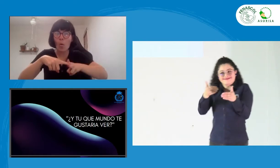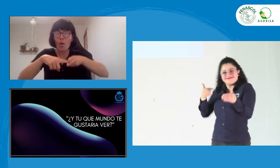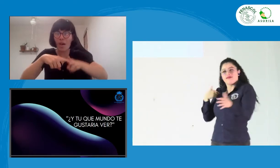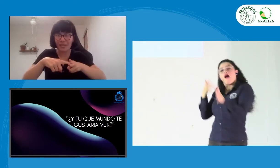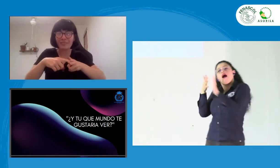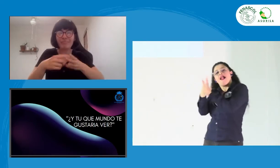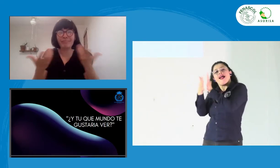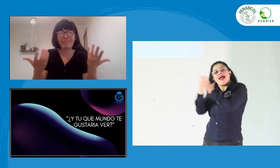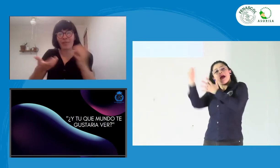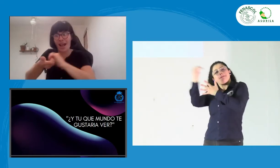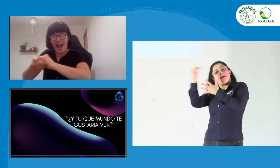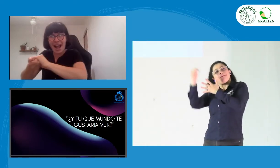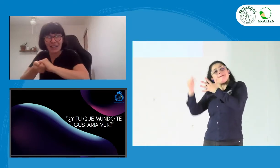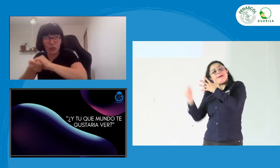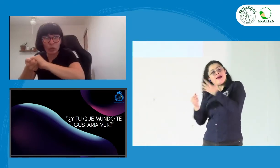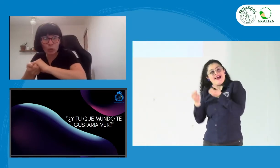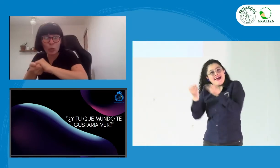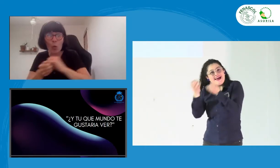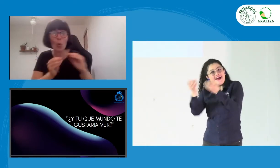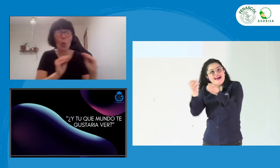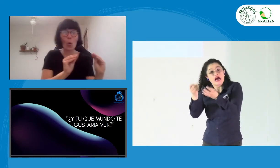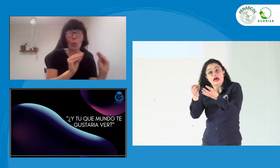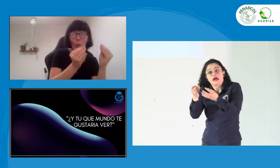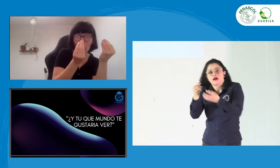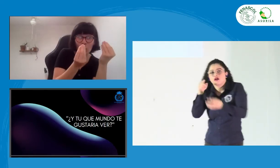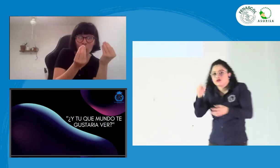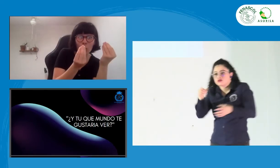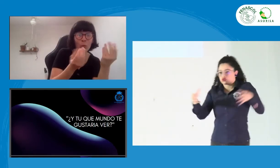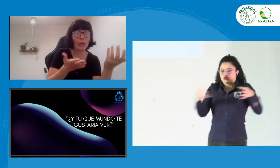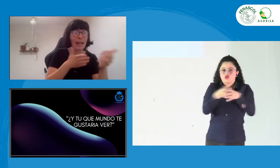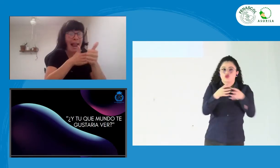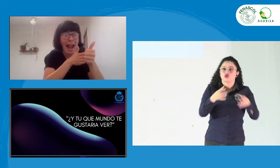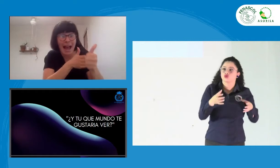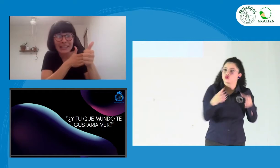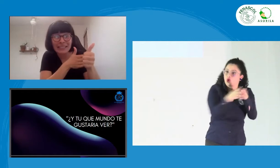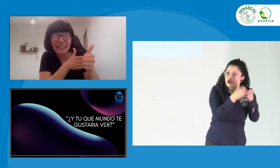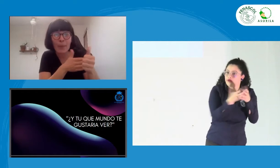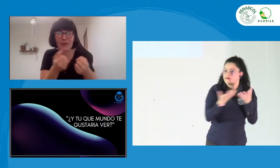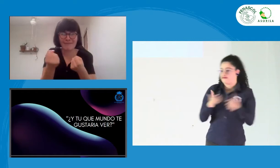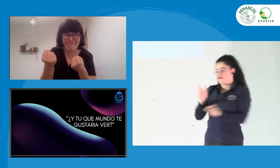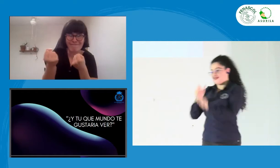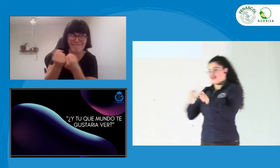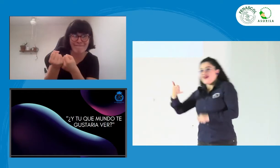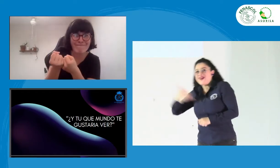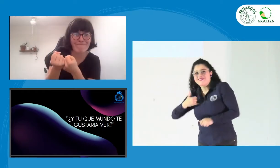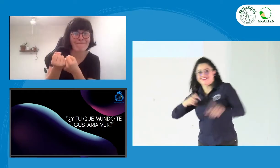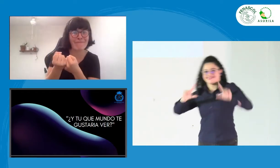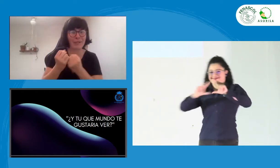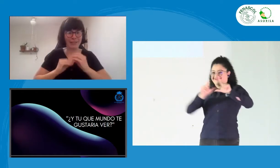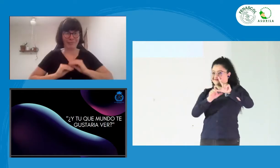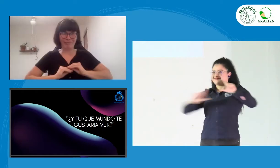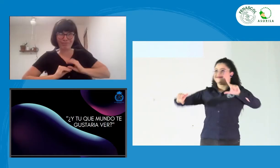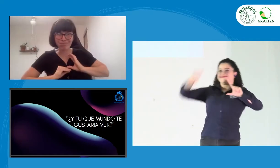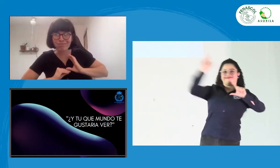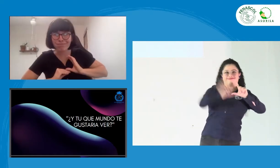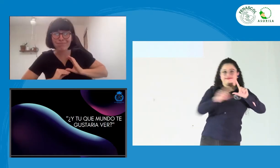hacer. Y es que de hecho nosotros hicimos un taller desde la sección de jóvenes con las diferentes asociaciones